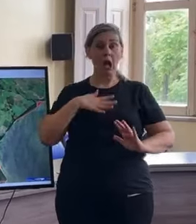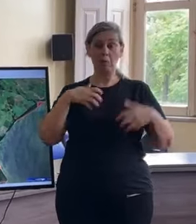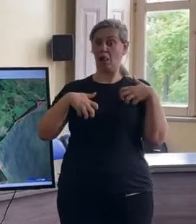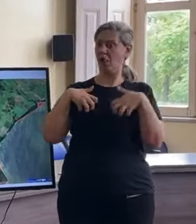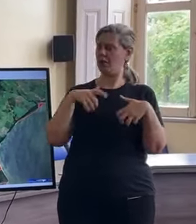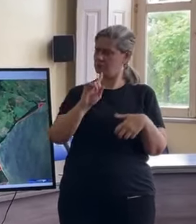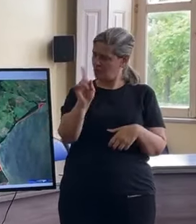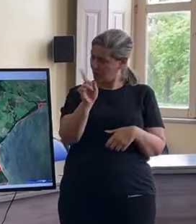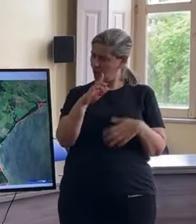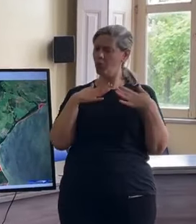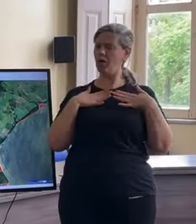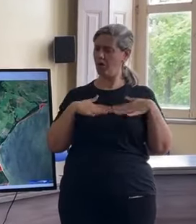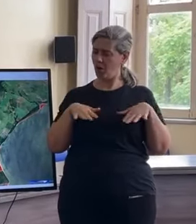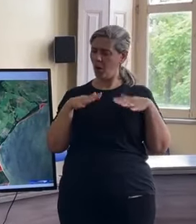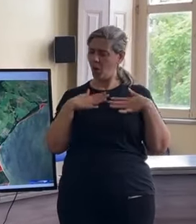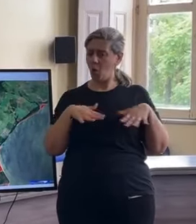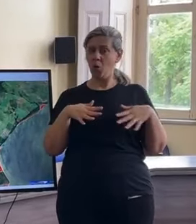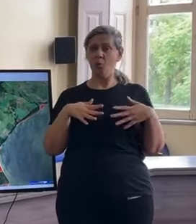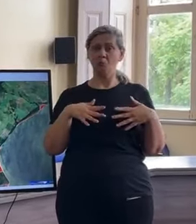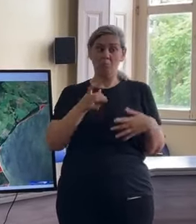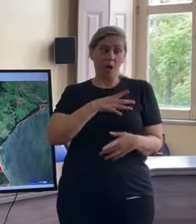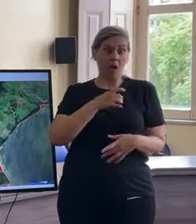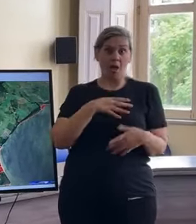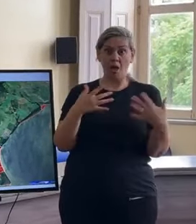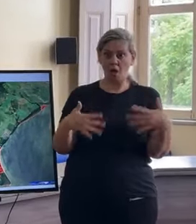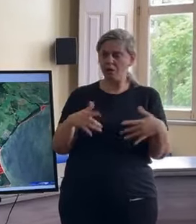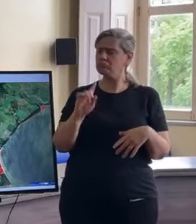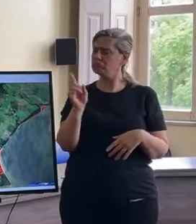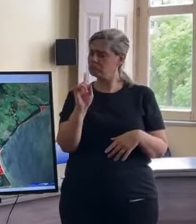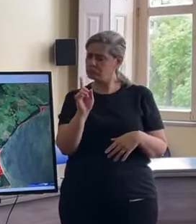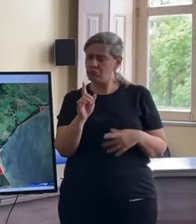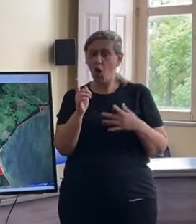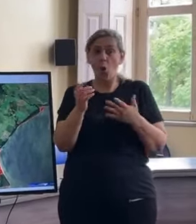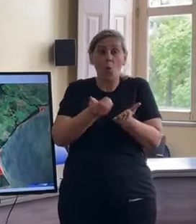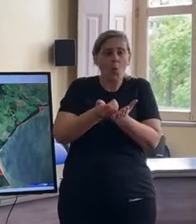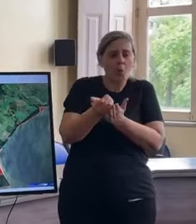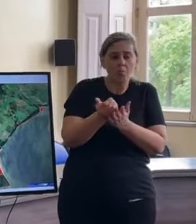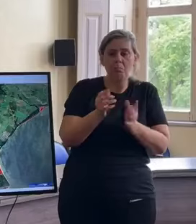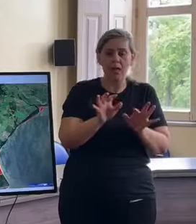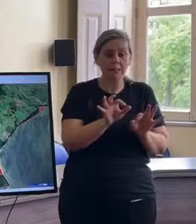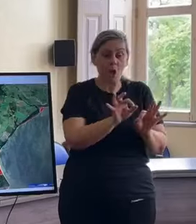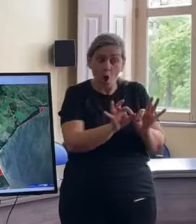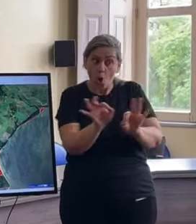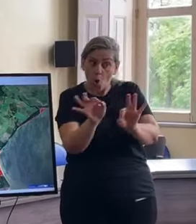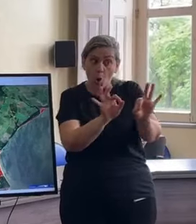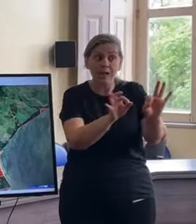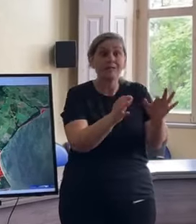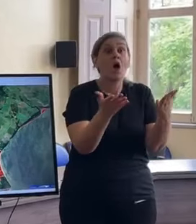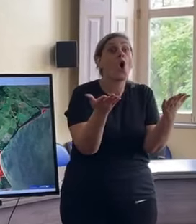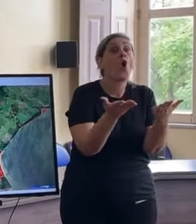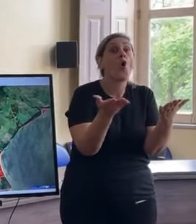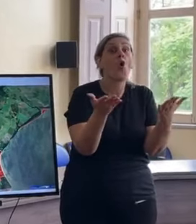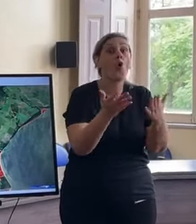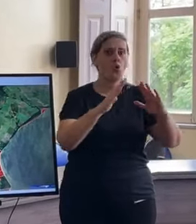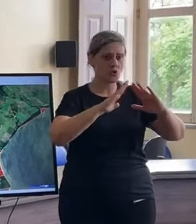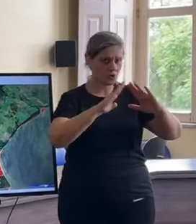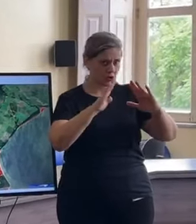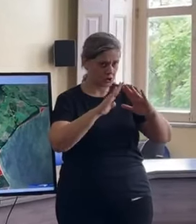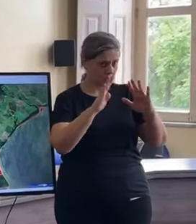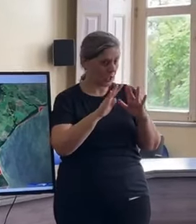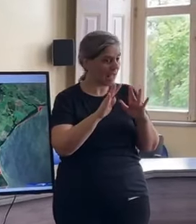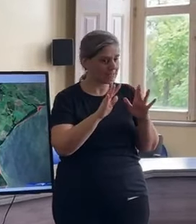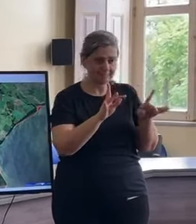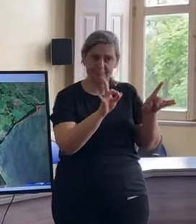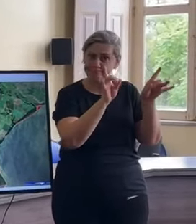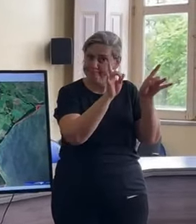desespero, sem pânico, comecem a se organizar e deixem hoje as casas nesses